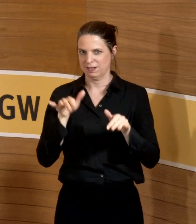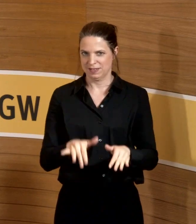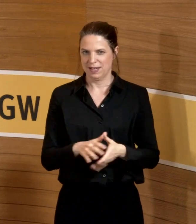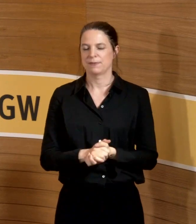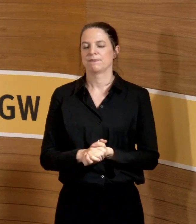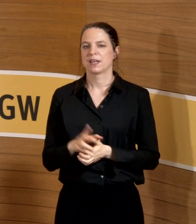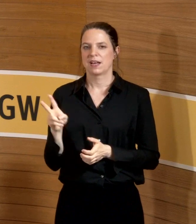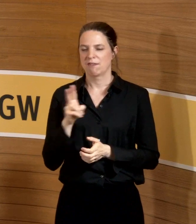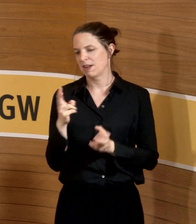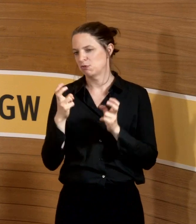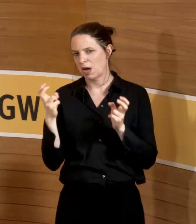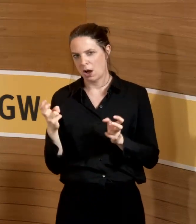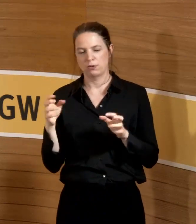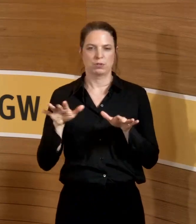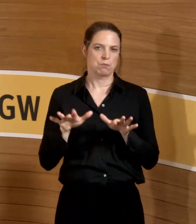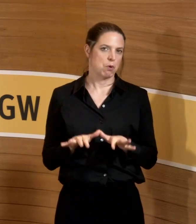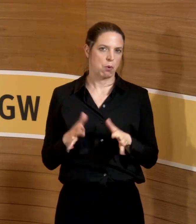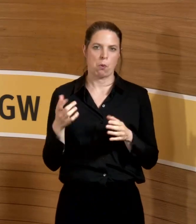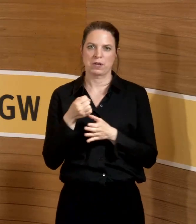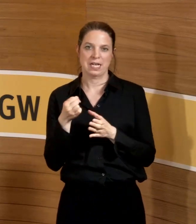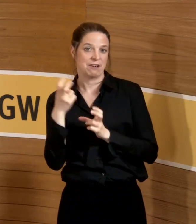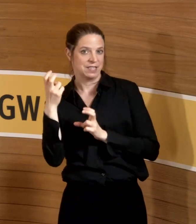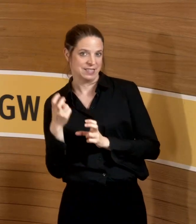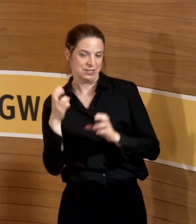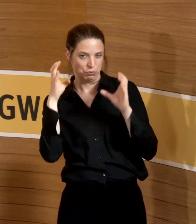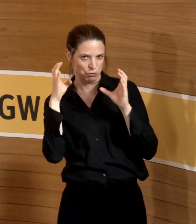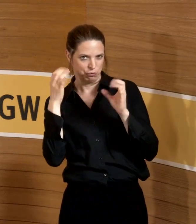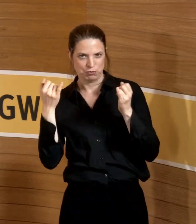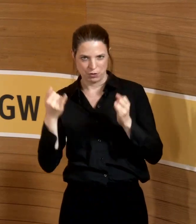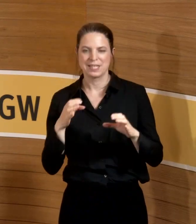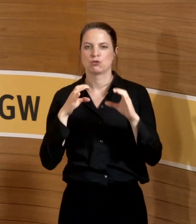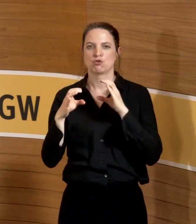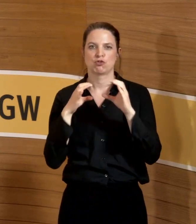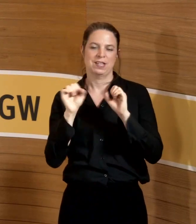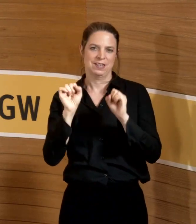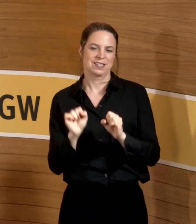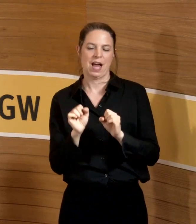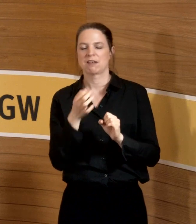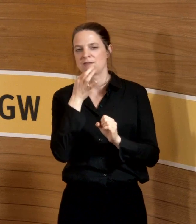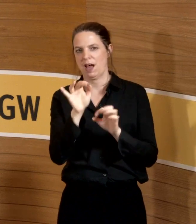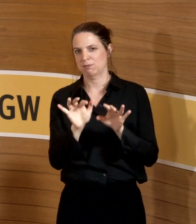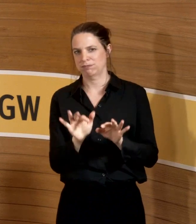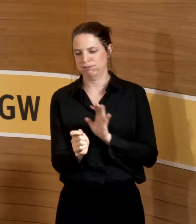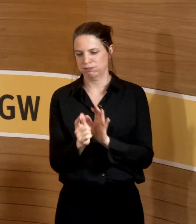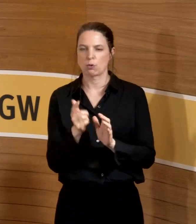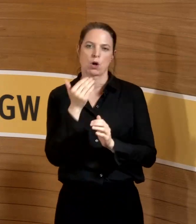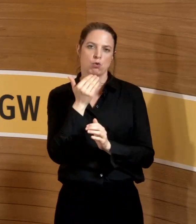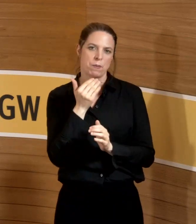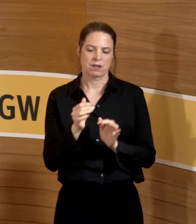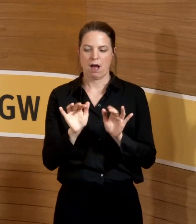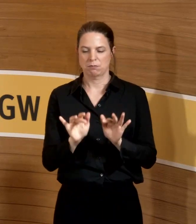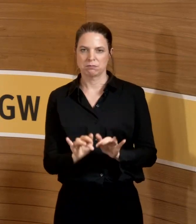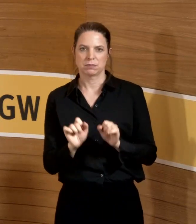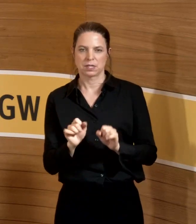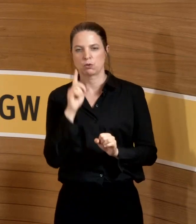entweder im Büro, zu Hause oder in irgendeinem Café, können im Chat Fragen stellen, Kommentare machen, die wir